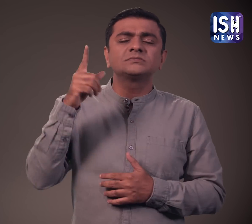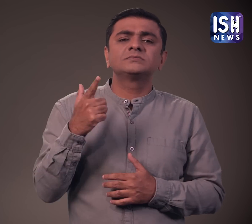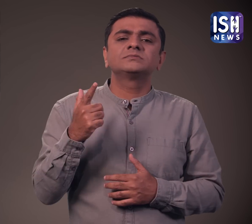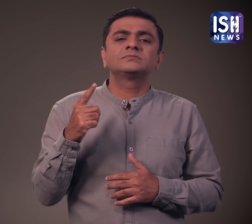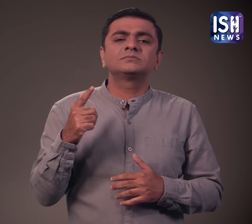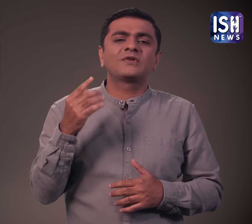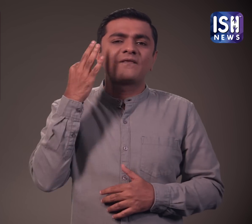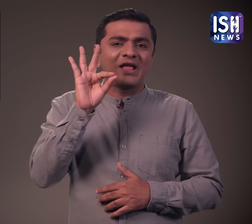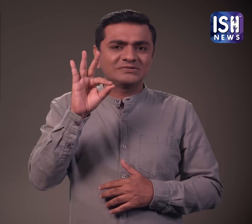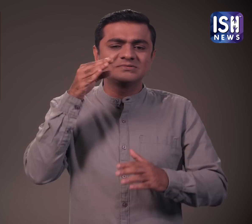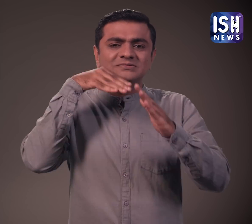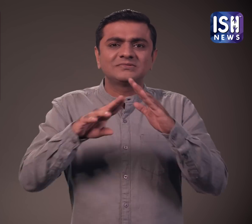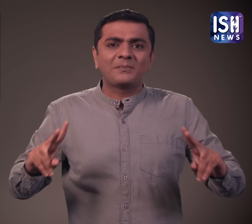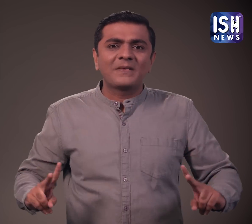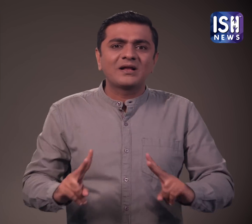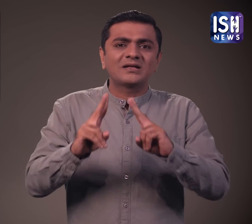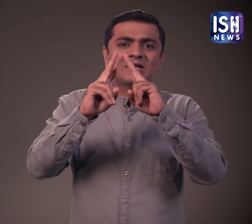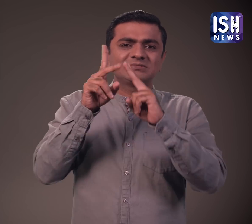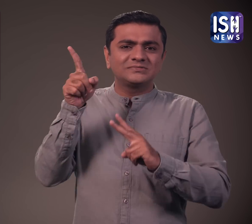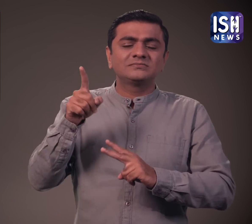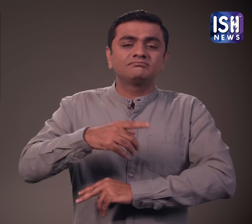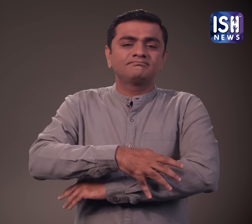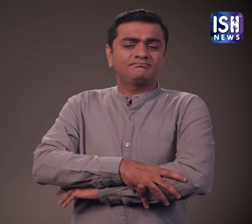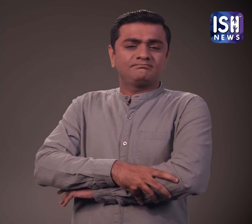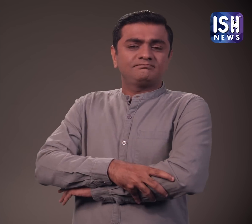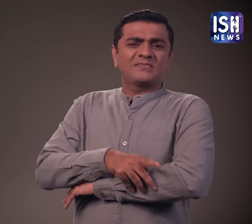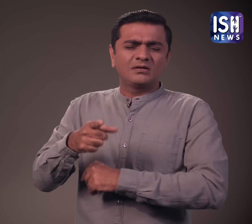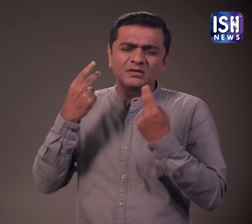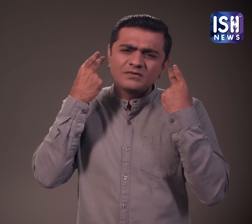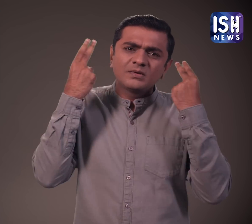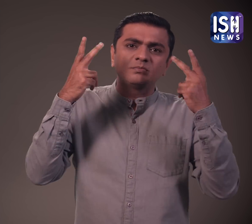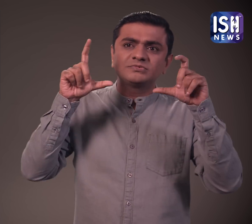पहले पैरिस फ्रांस में मोना लीजा पर केक लगाया गया था